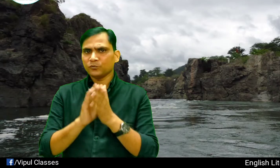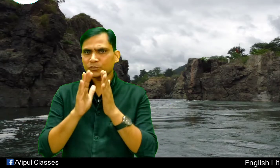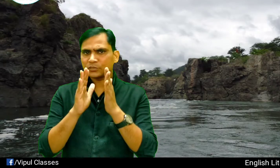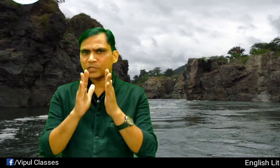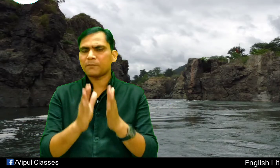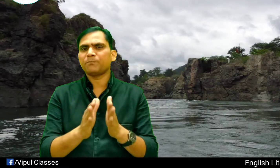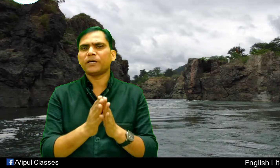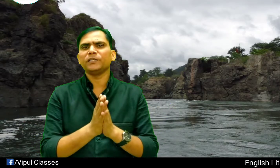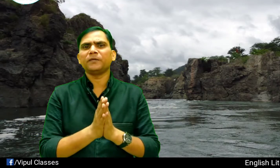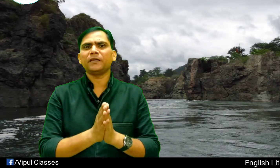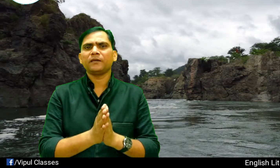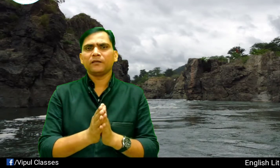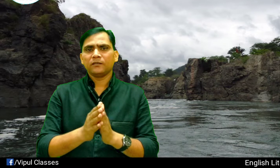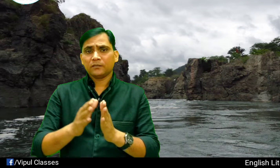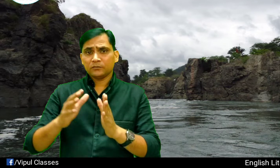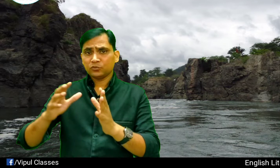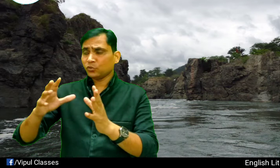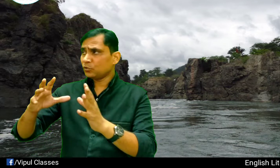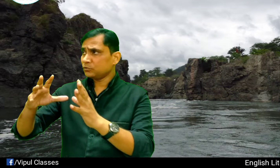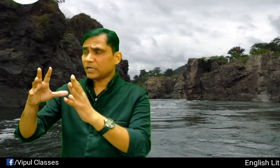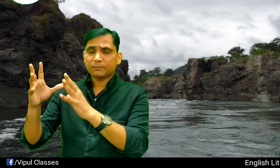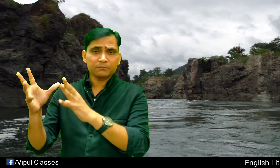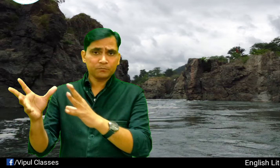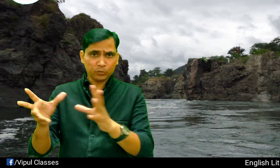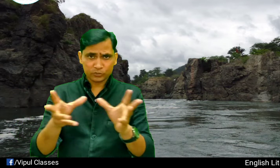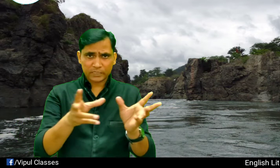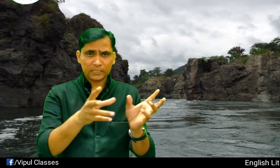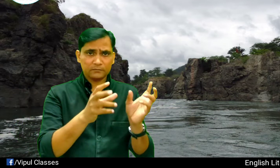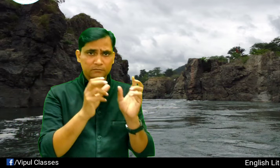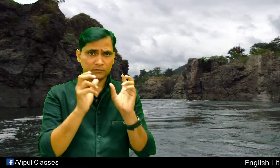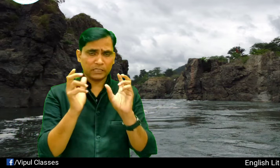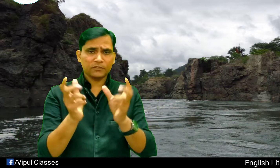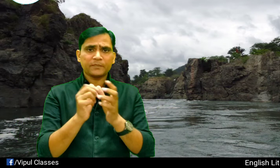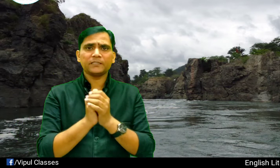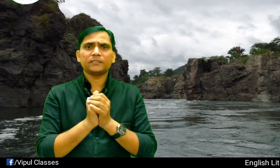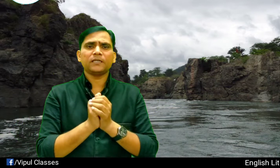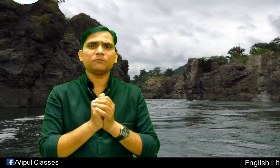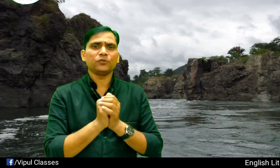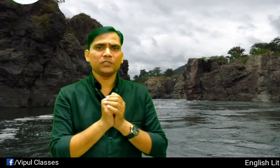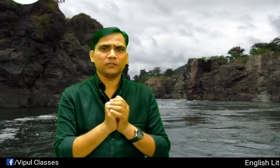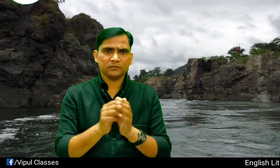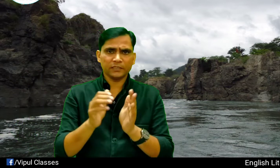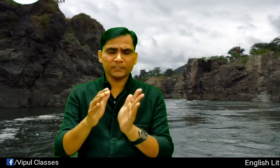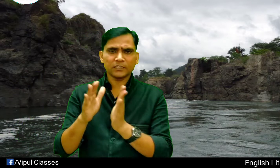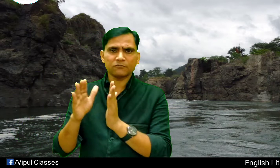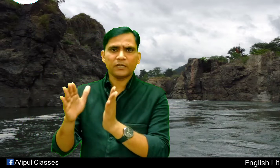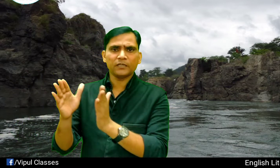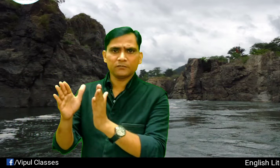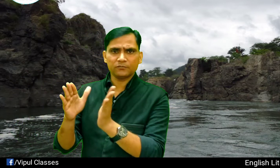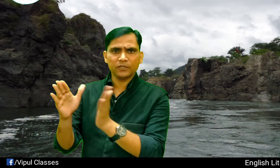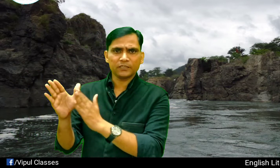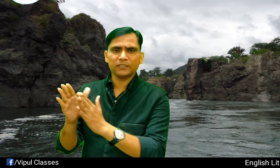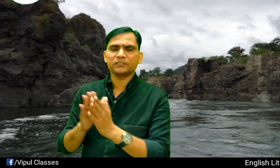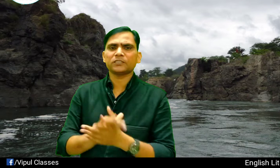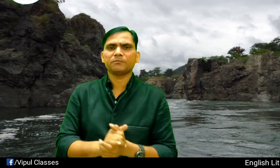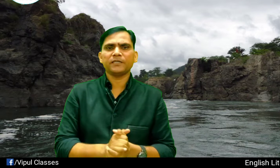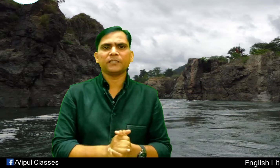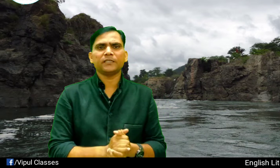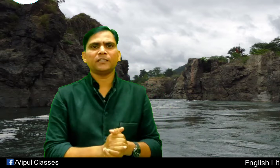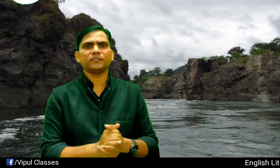उस साफ पानी में जो यहां पर बहुत सारे जानवर पाए जाते हैं बहुत ही विल्ड क्रेचर पाए जाते हैं